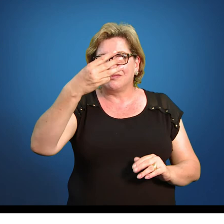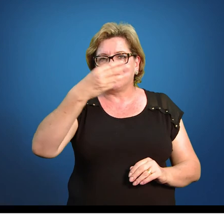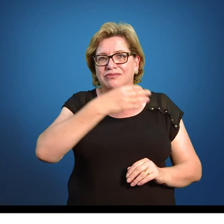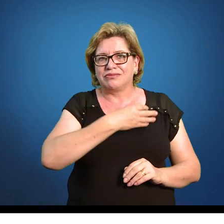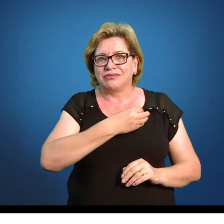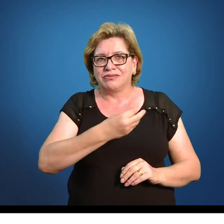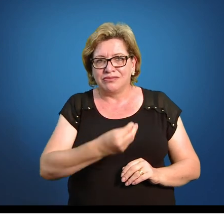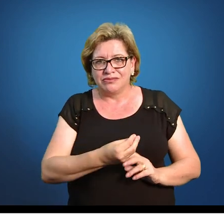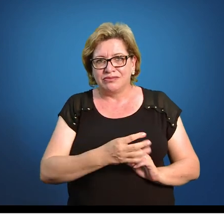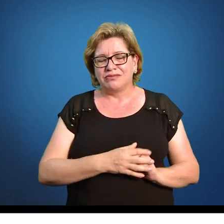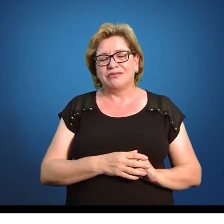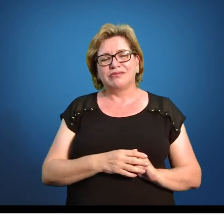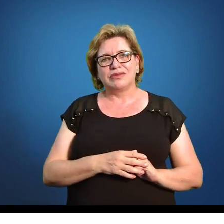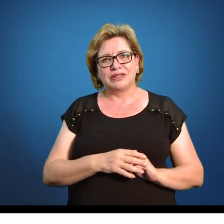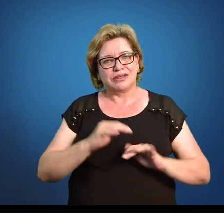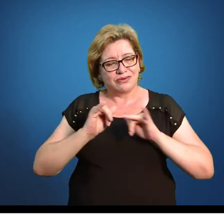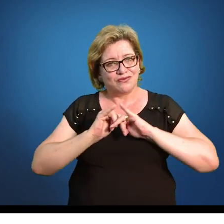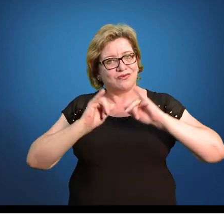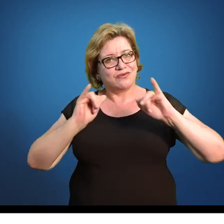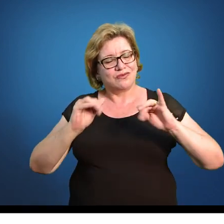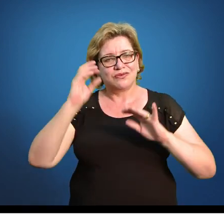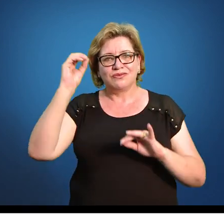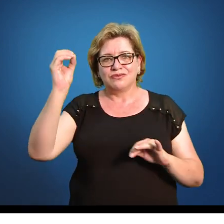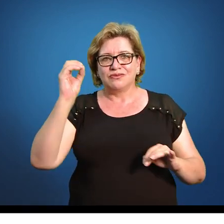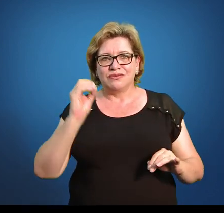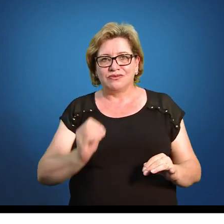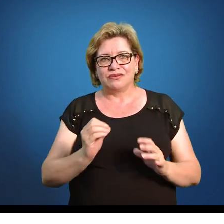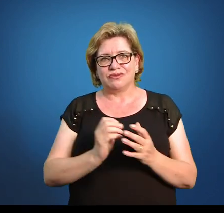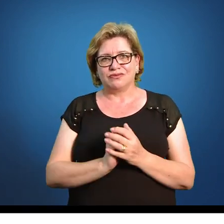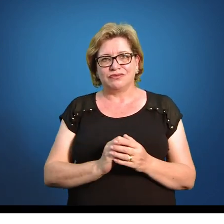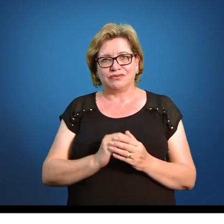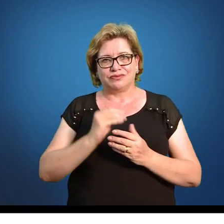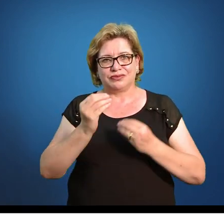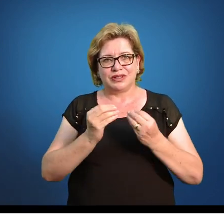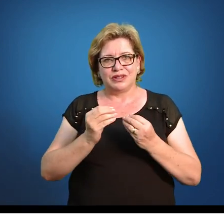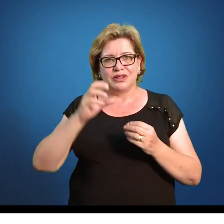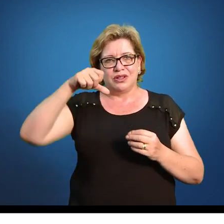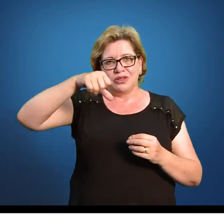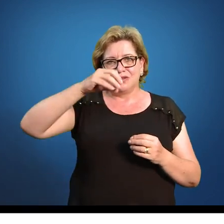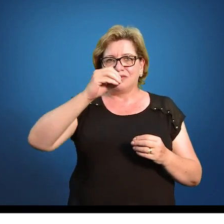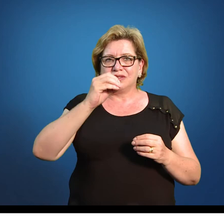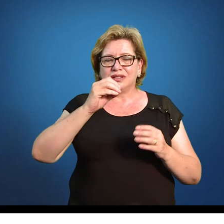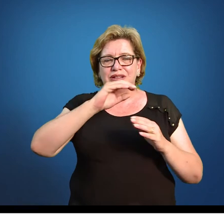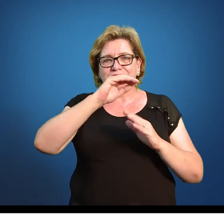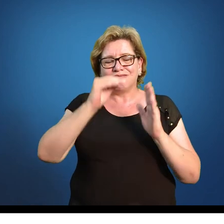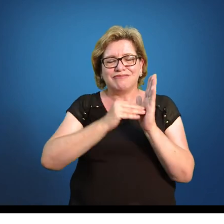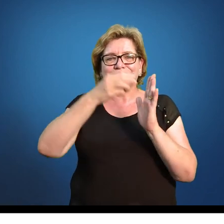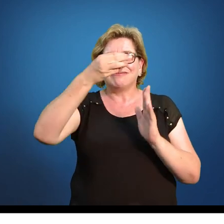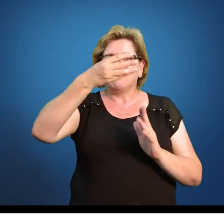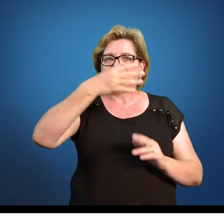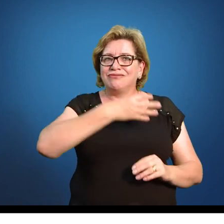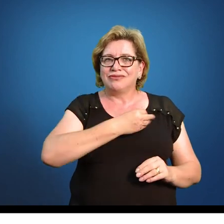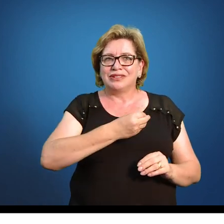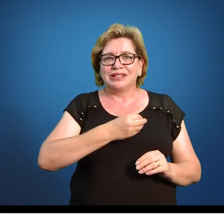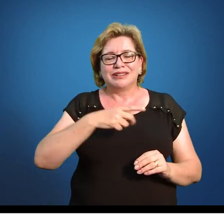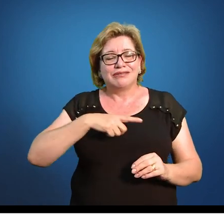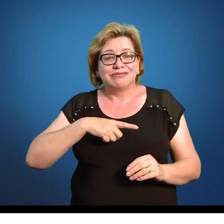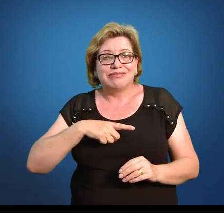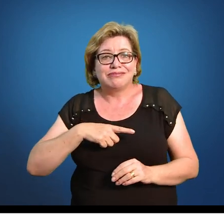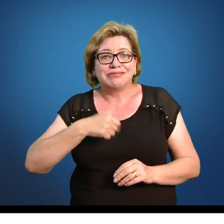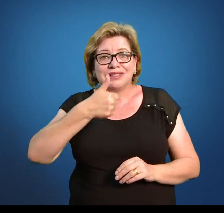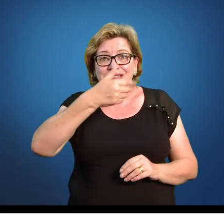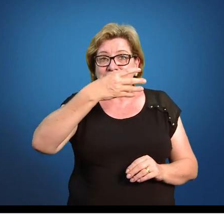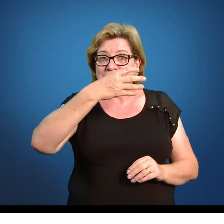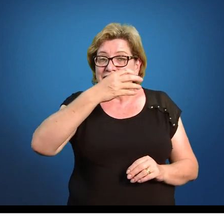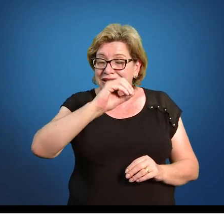que normalmente você acaba passando de maneira percentual. Então, 90% têm até 3 filhos, então quer dizer que sobrou 10% para